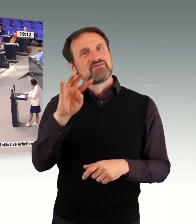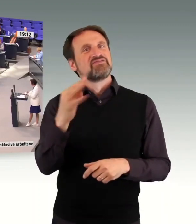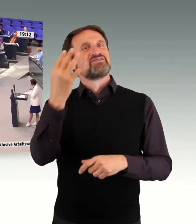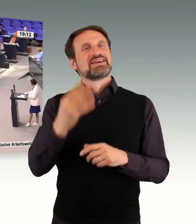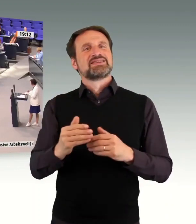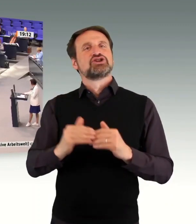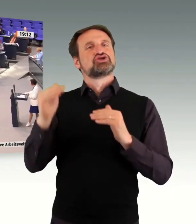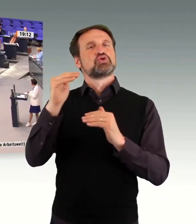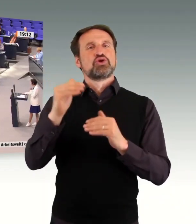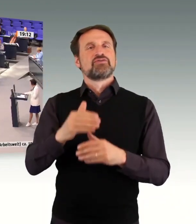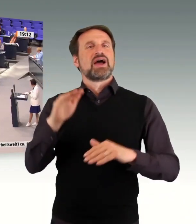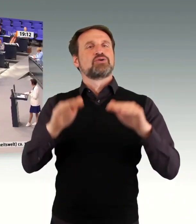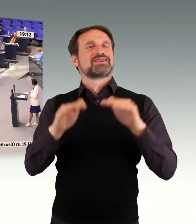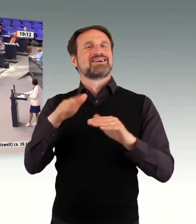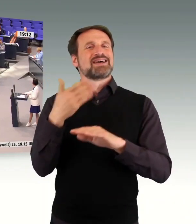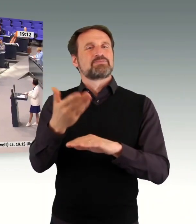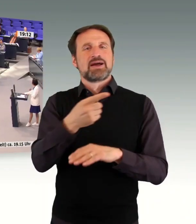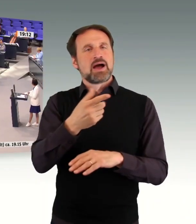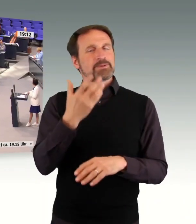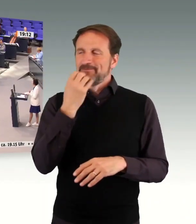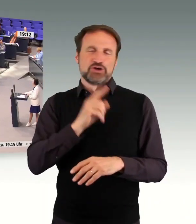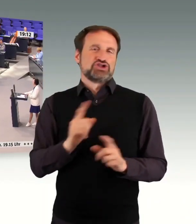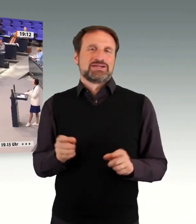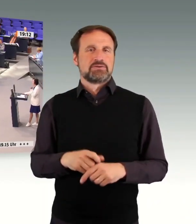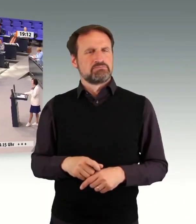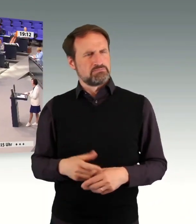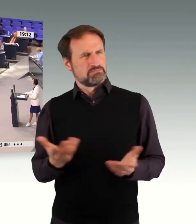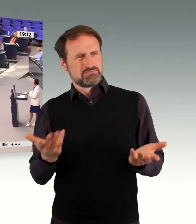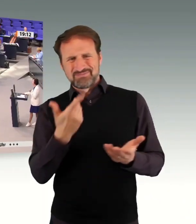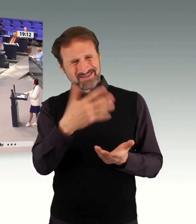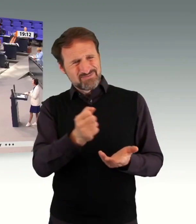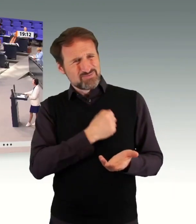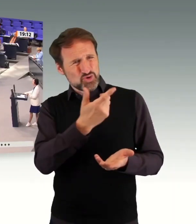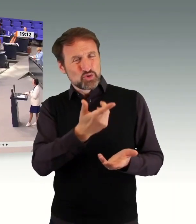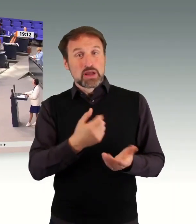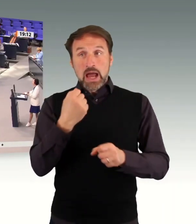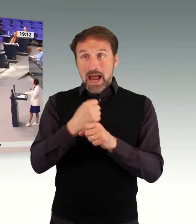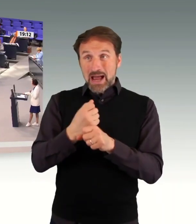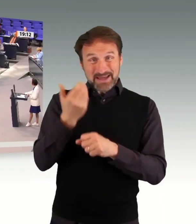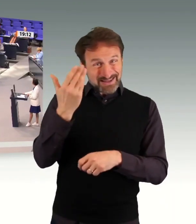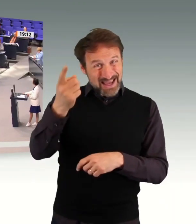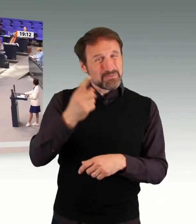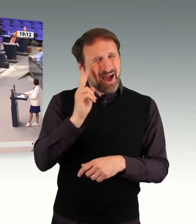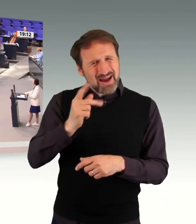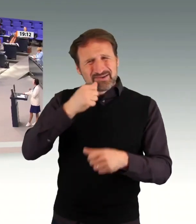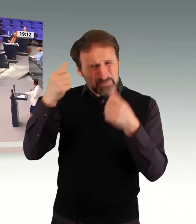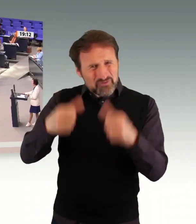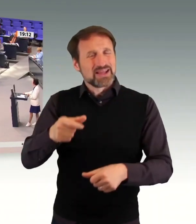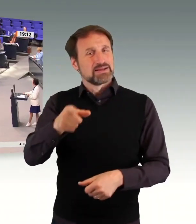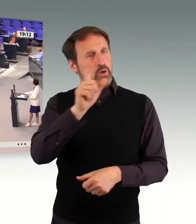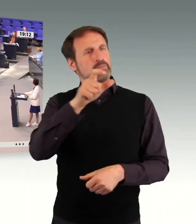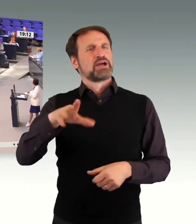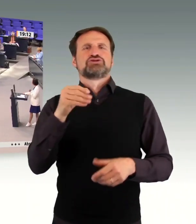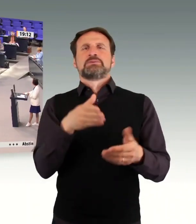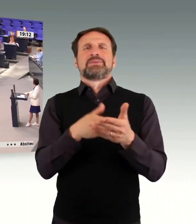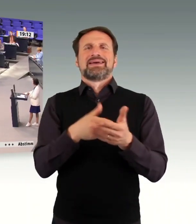Sie haben einfach nicht den Mut, auch den Arbeitgebern, die ihren Verpflichtungen nicht nachkommen, mal auf die Füße zu treten. Wir